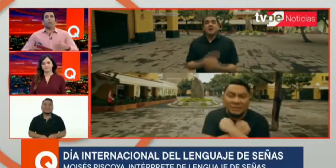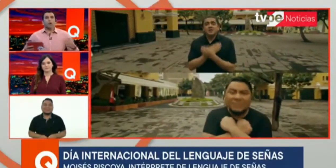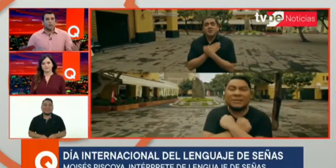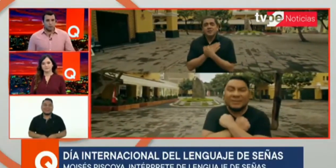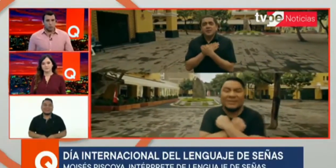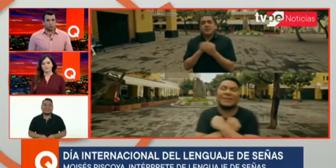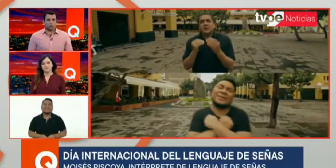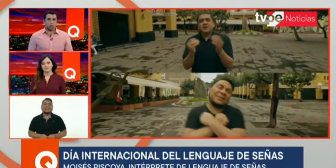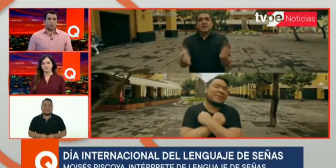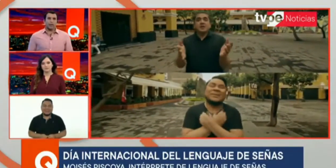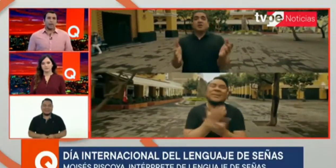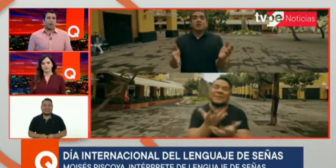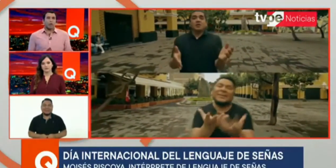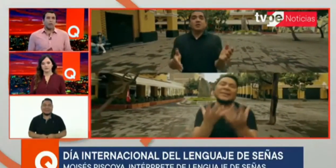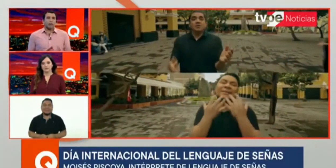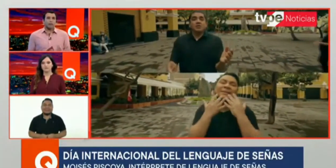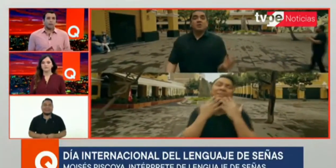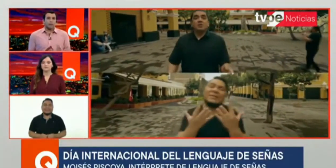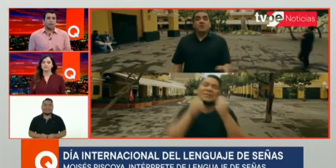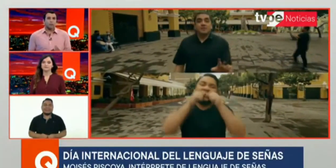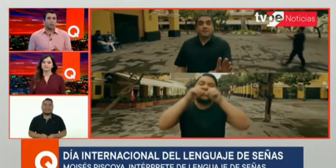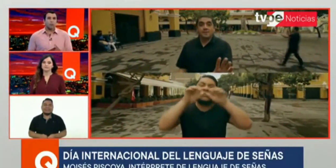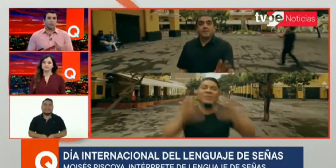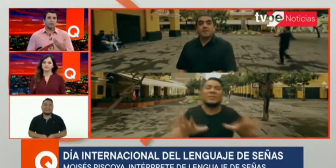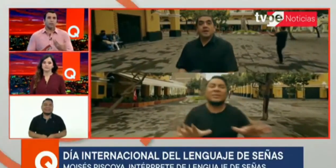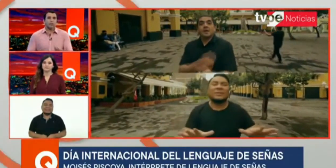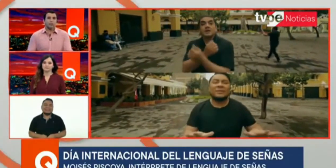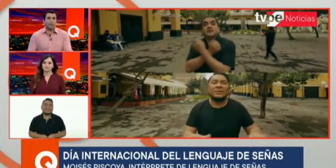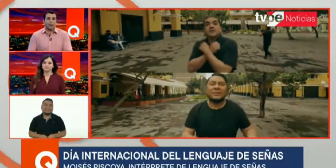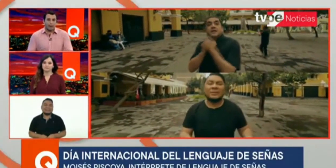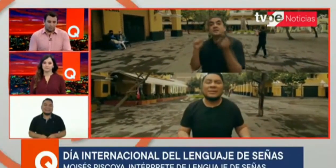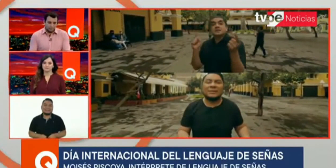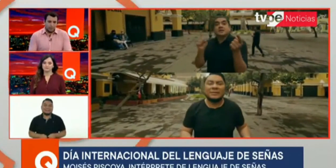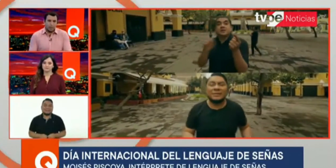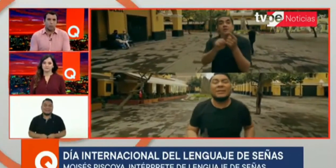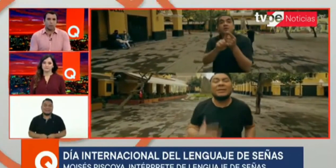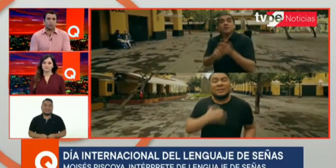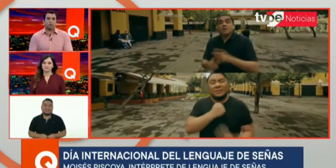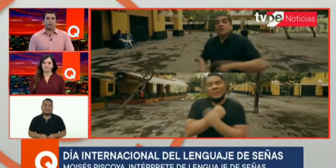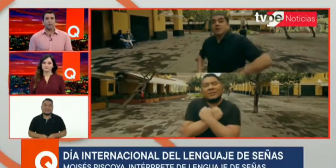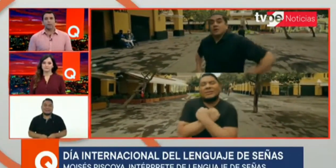políticos, ¿no? Sí. ¿Qué es lo que más crees tú necesitan para seguir acortando estas brechas?